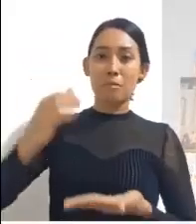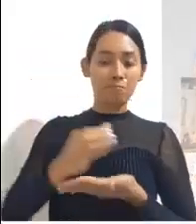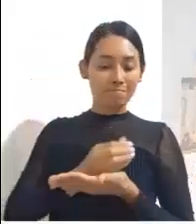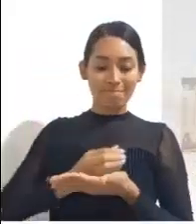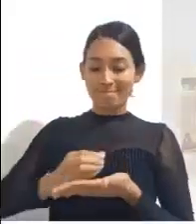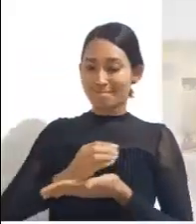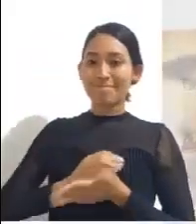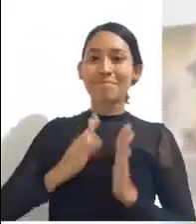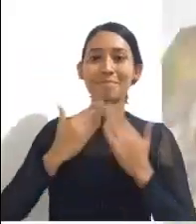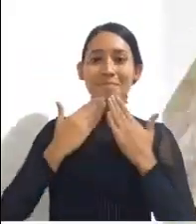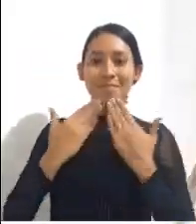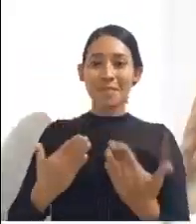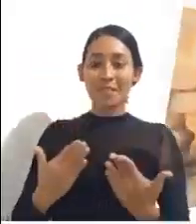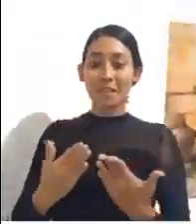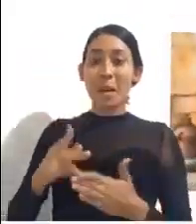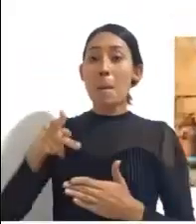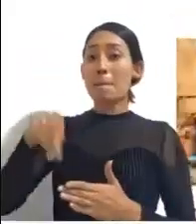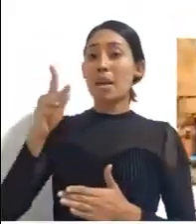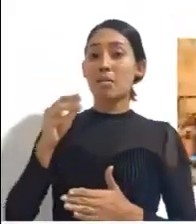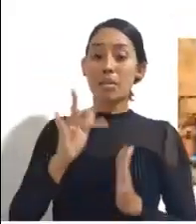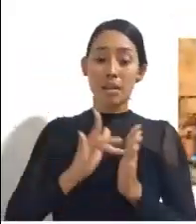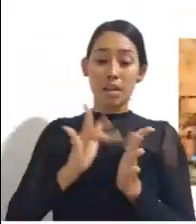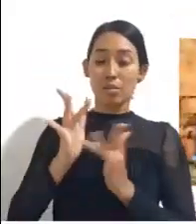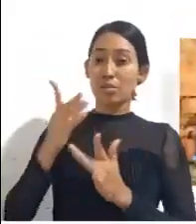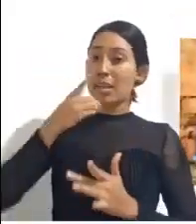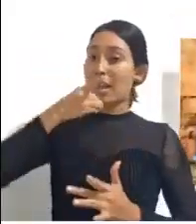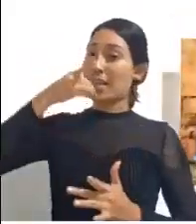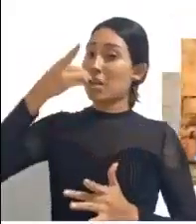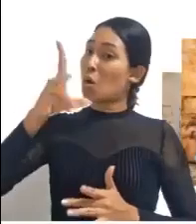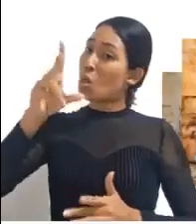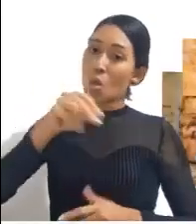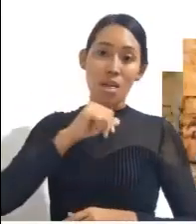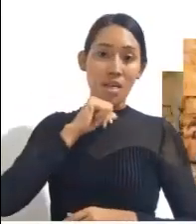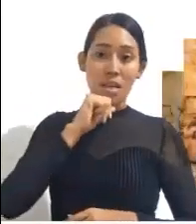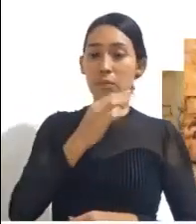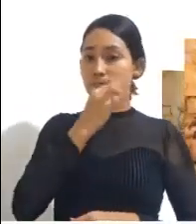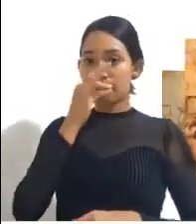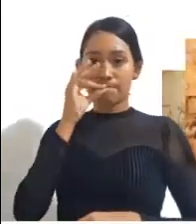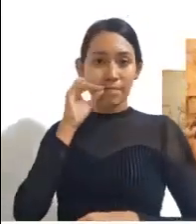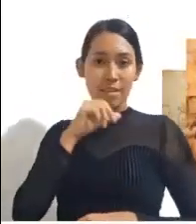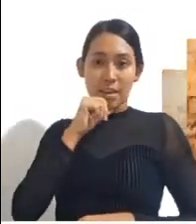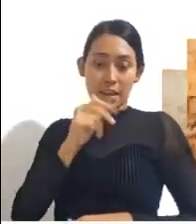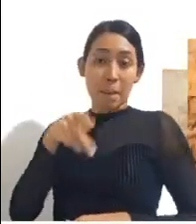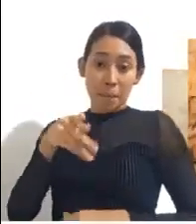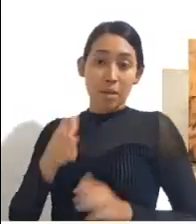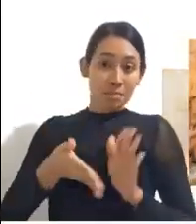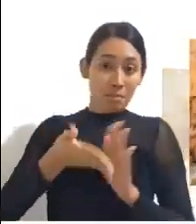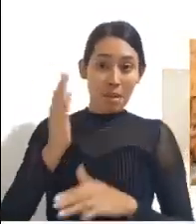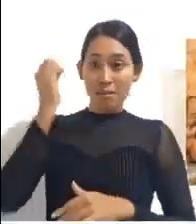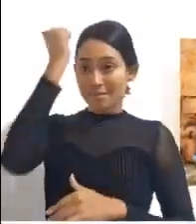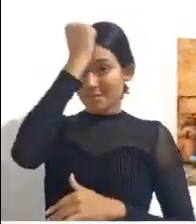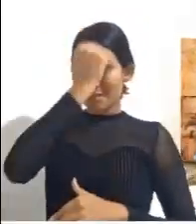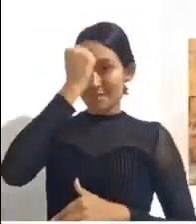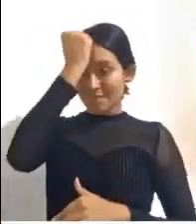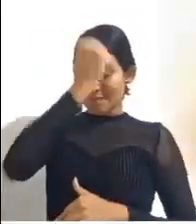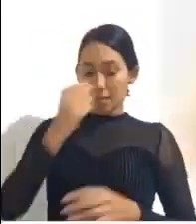Jesús le dijo, no le vayas a contar esto a nadie, pero ve ahora a presentarte al sacerdote